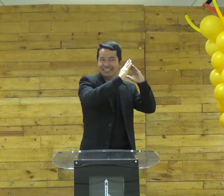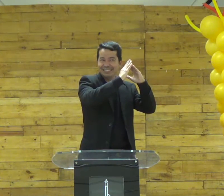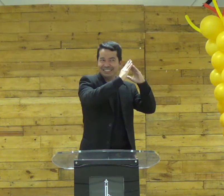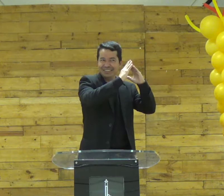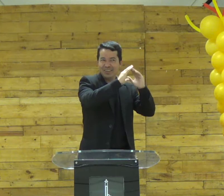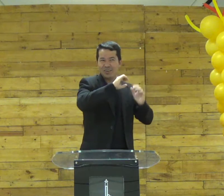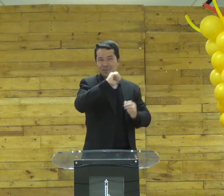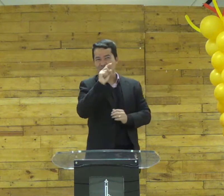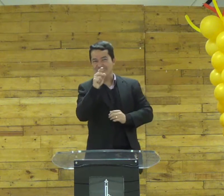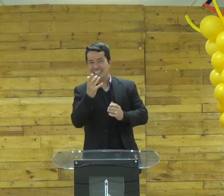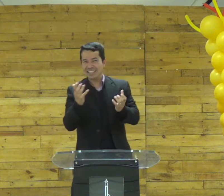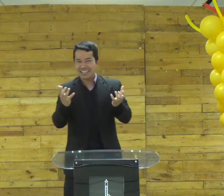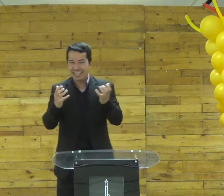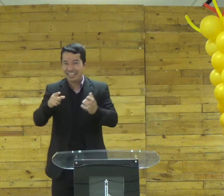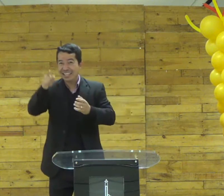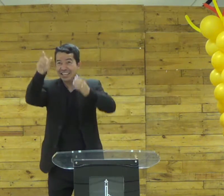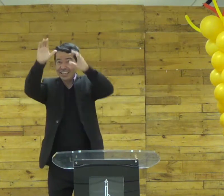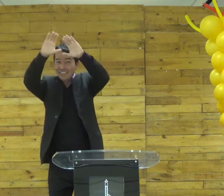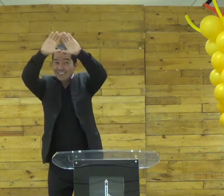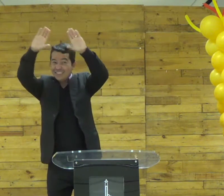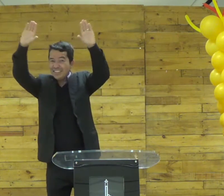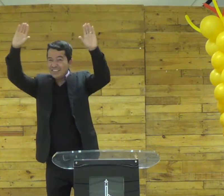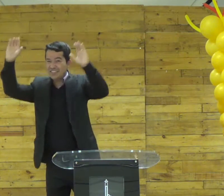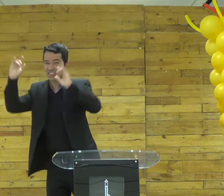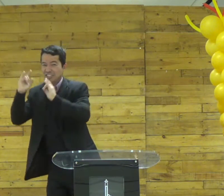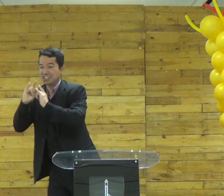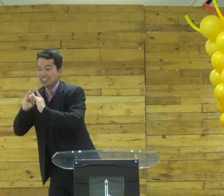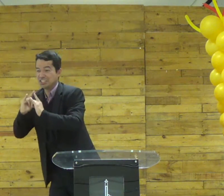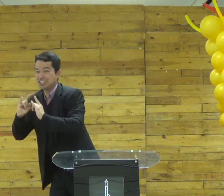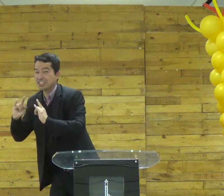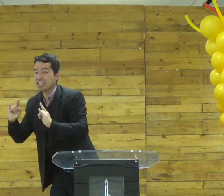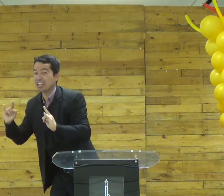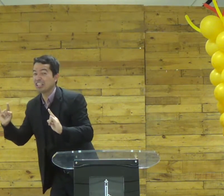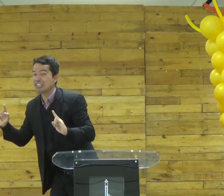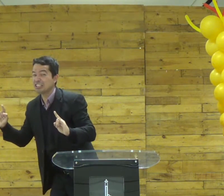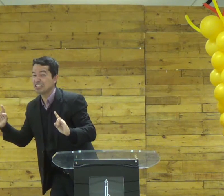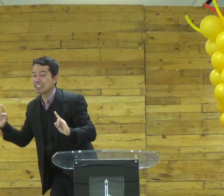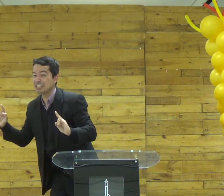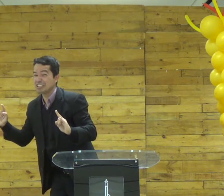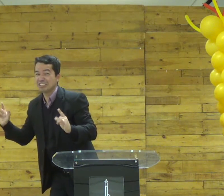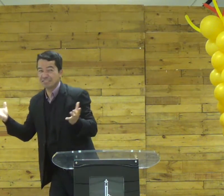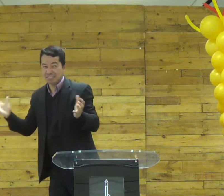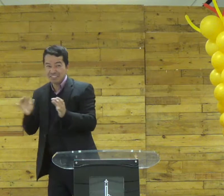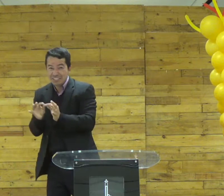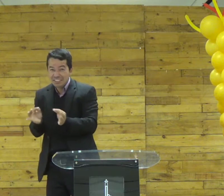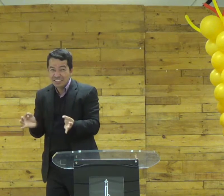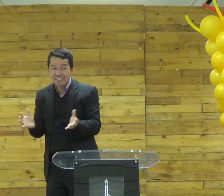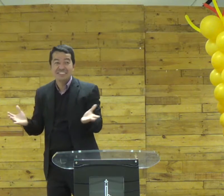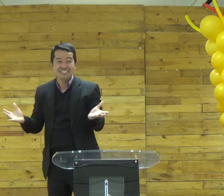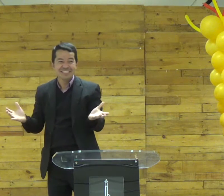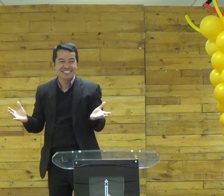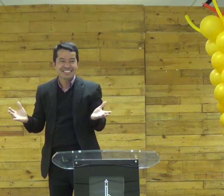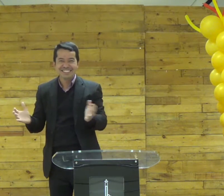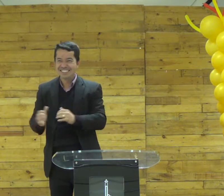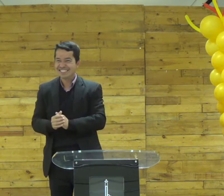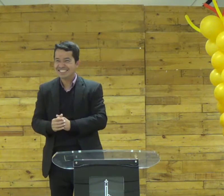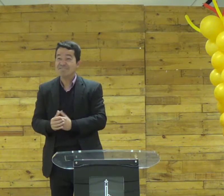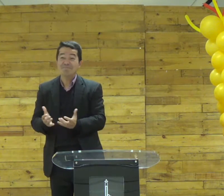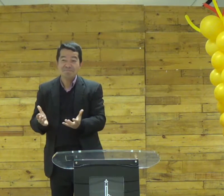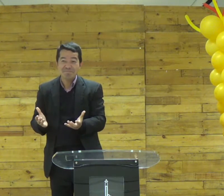casa lá no céu ou se vocês querem ter uma tenda simples qual que é?